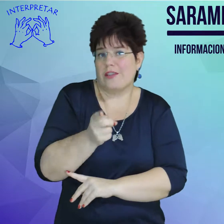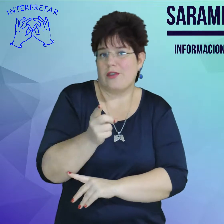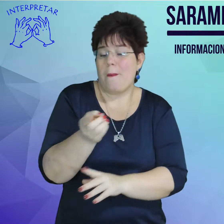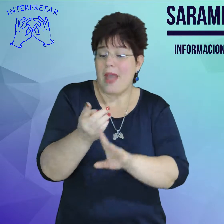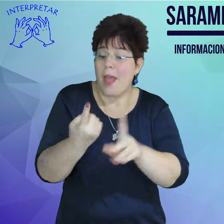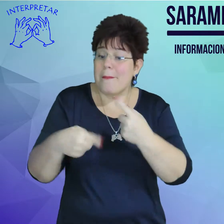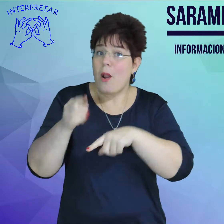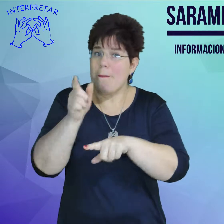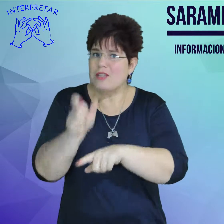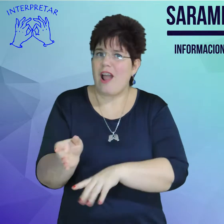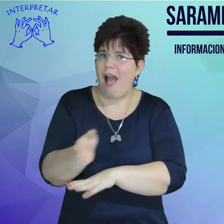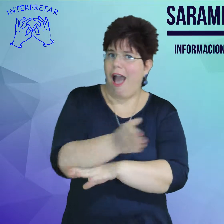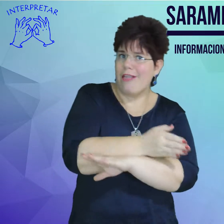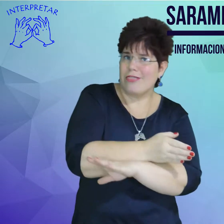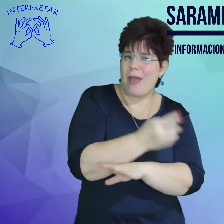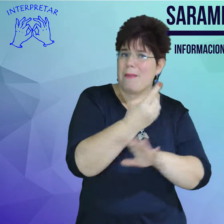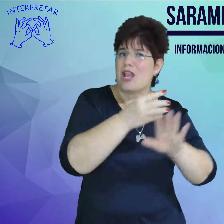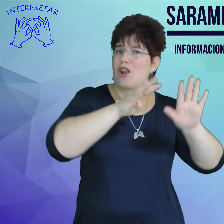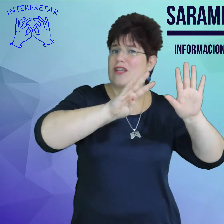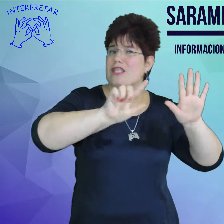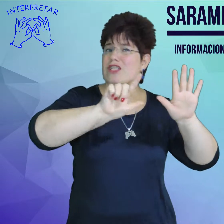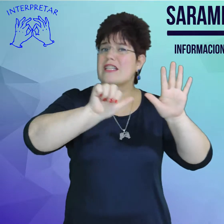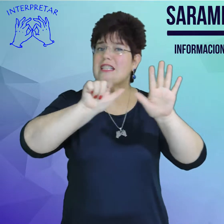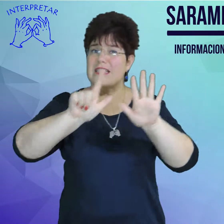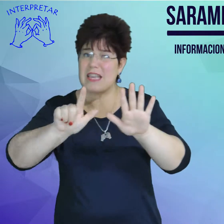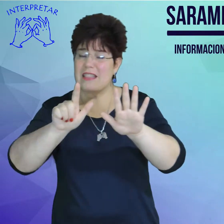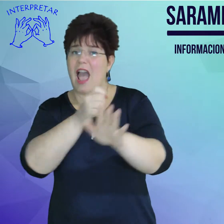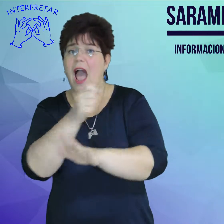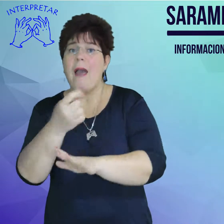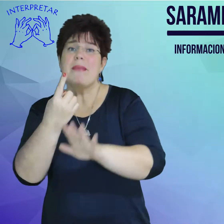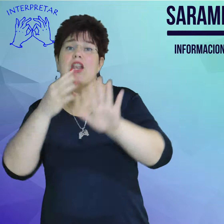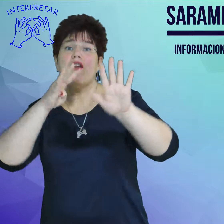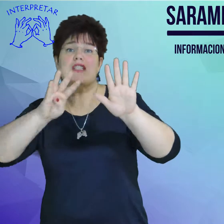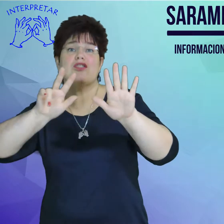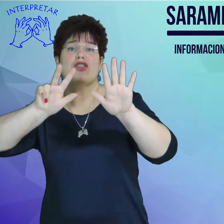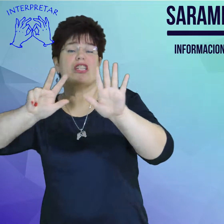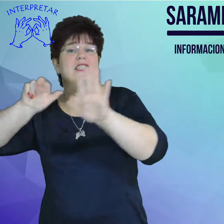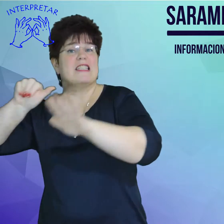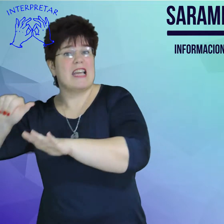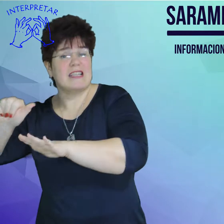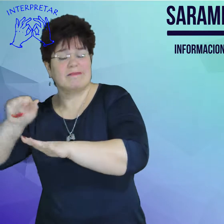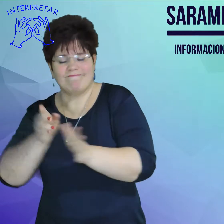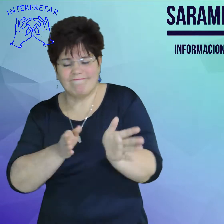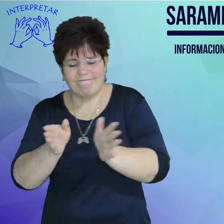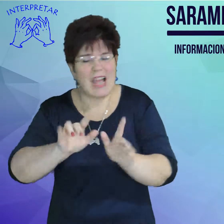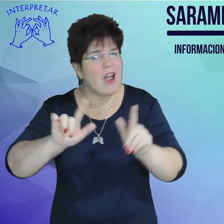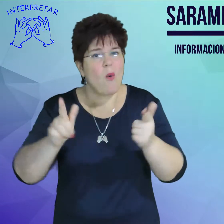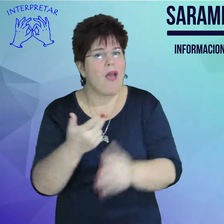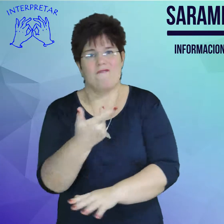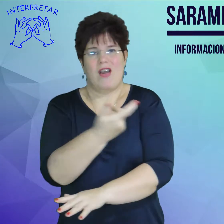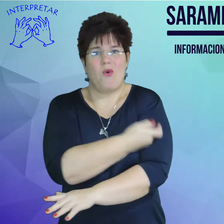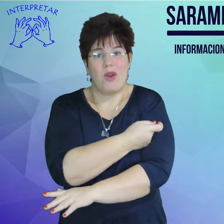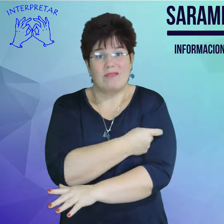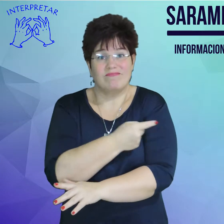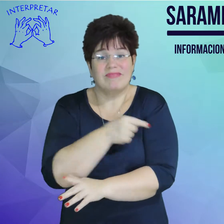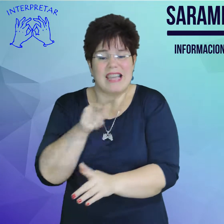no tienen la vacuna. Las personas nacidas en ese periodo, que no se hayan vacunado y que no hayan tenido la enfermedad, se les